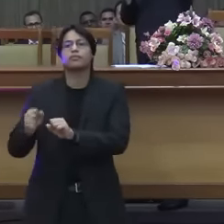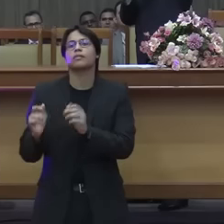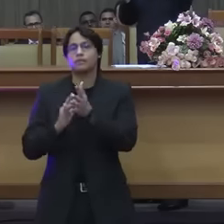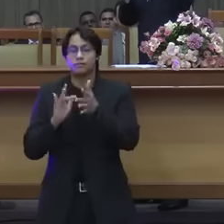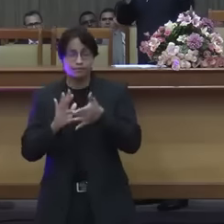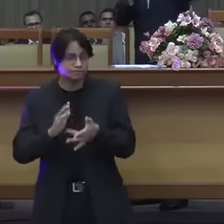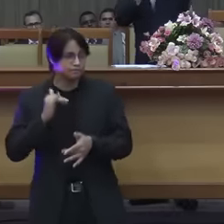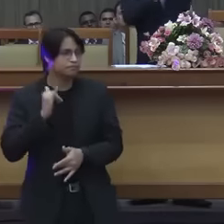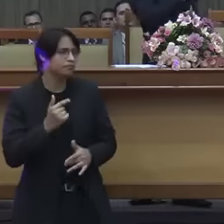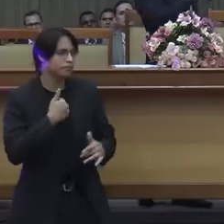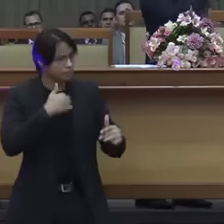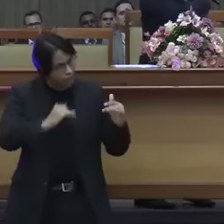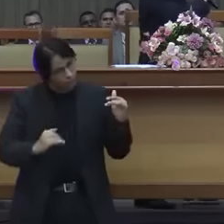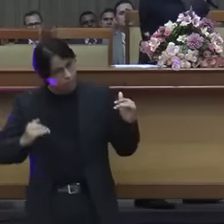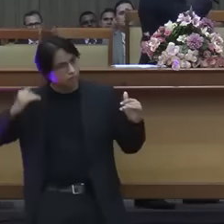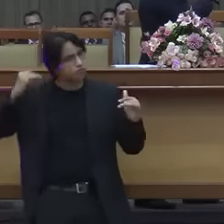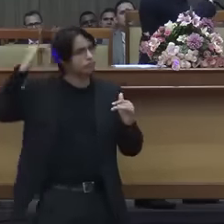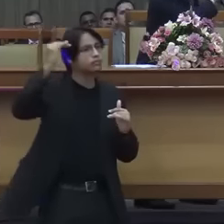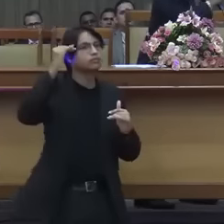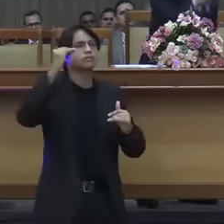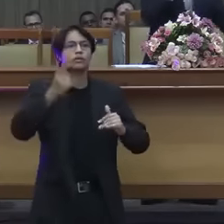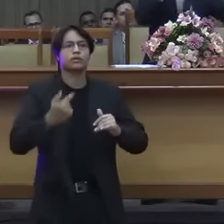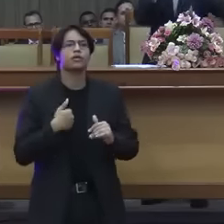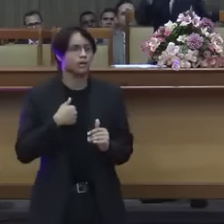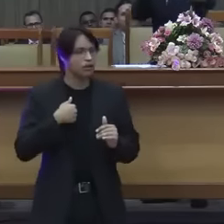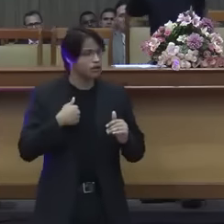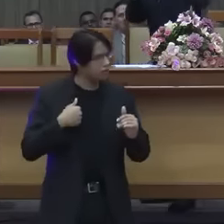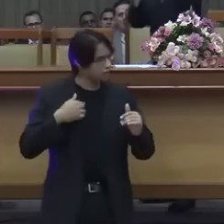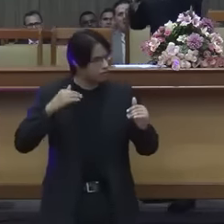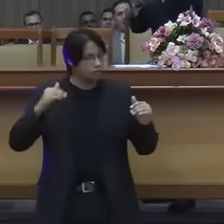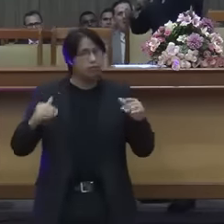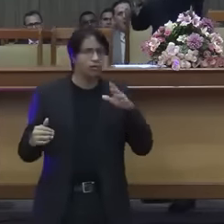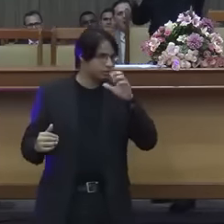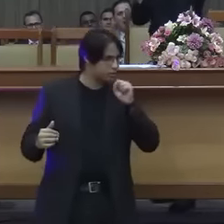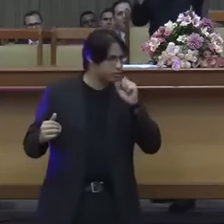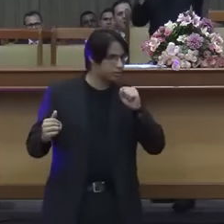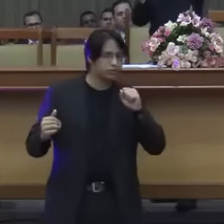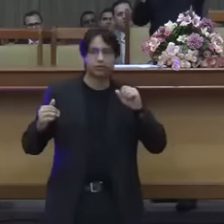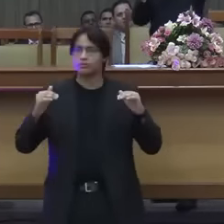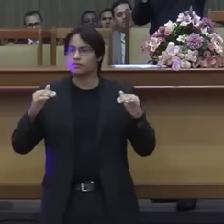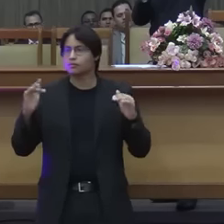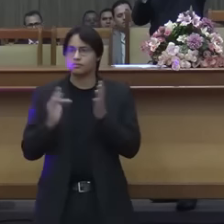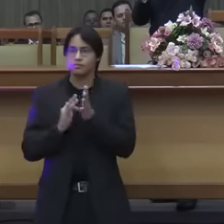templo eu estou acima do sábado eu estou acima de regras